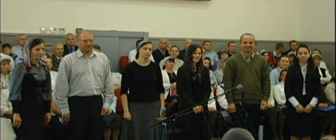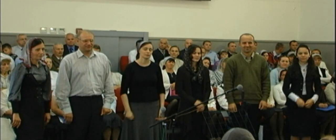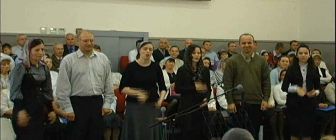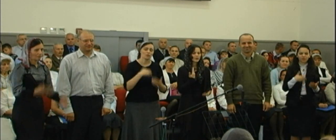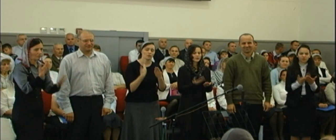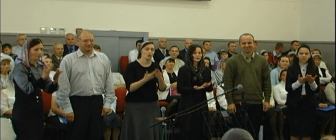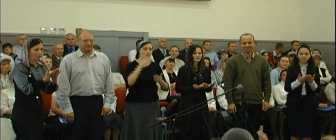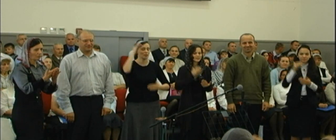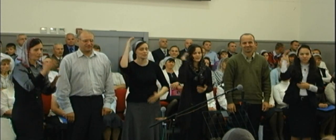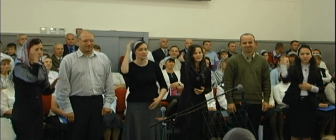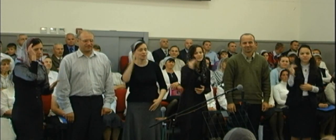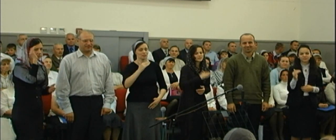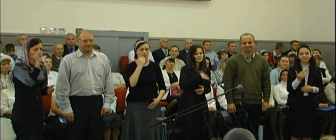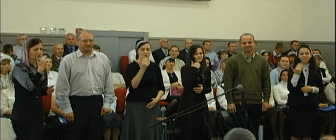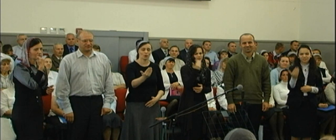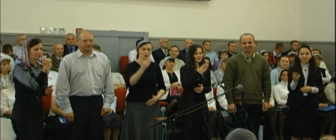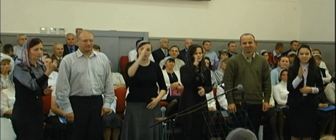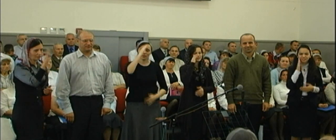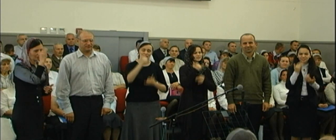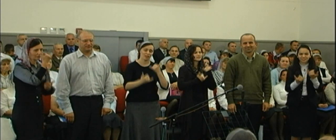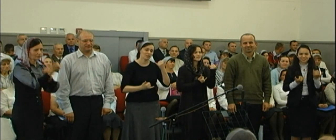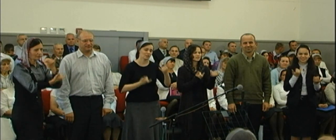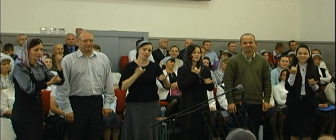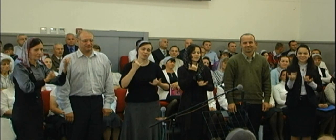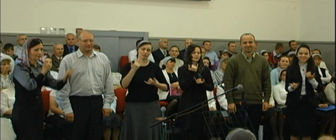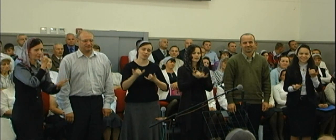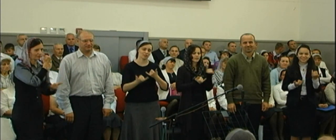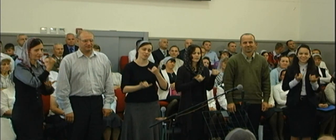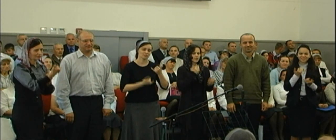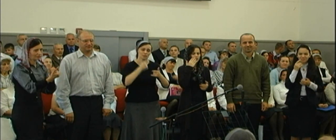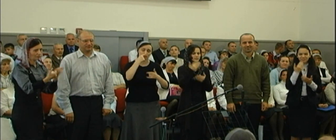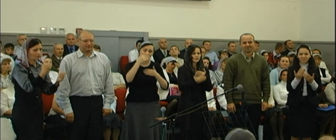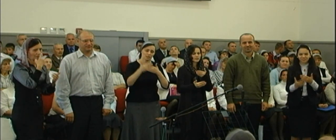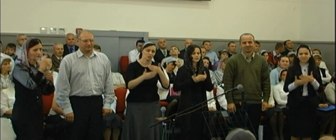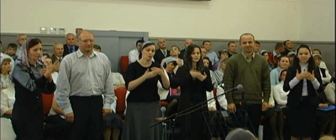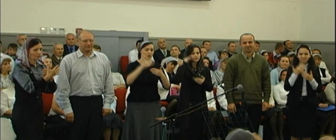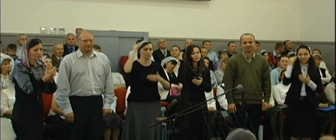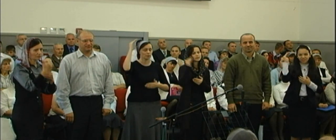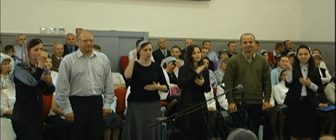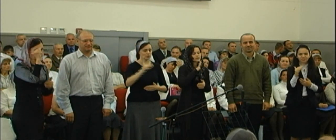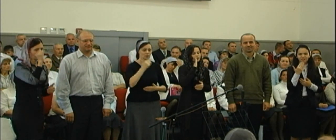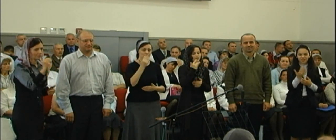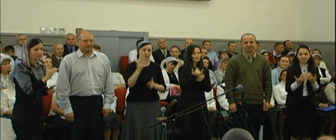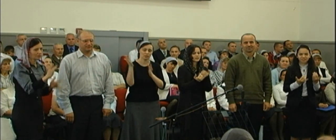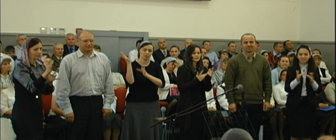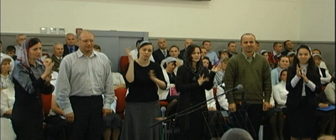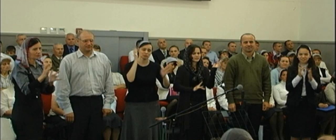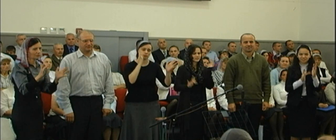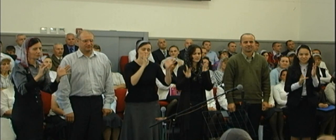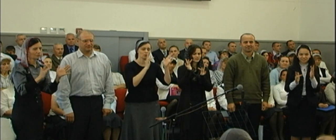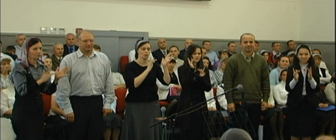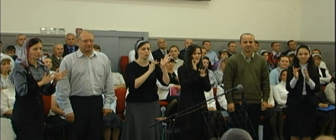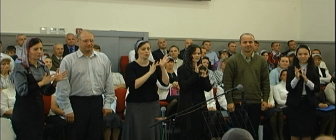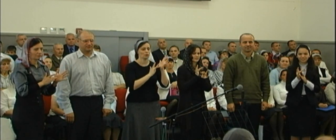Вот придет твой желанный Вот придет твой желанный